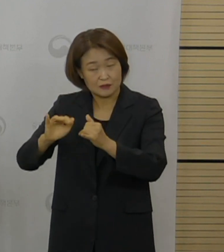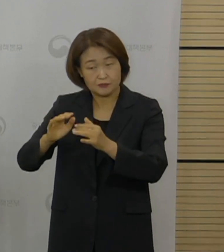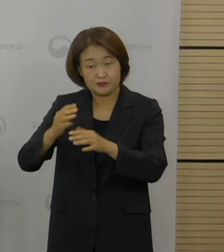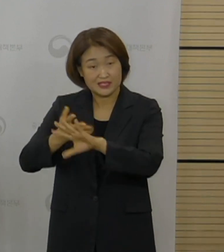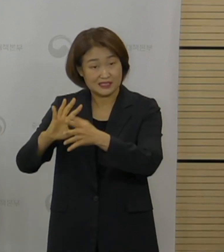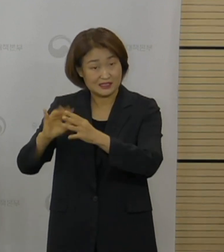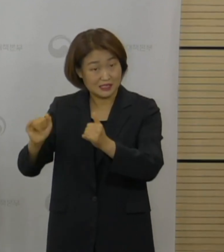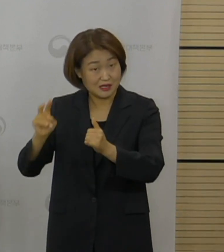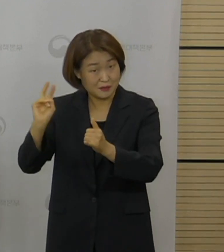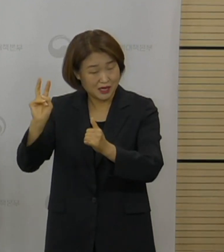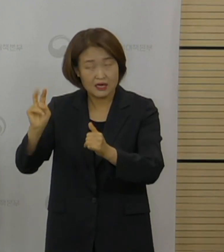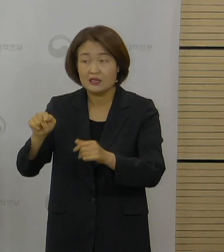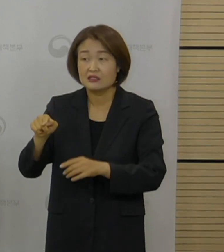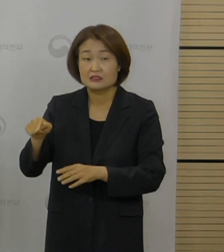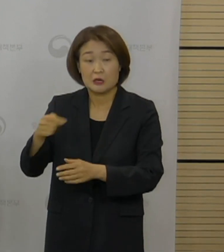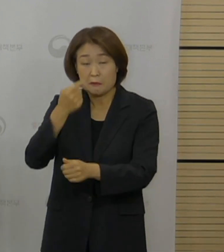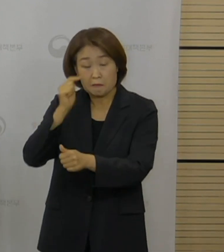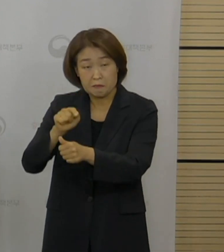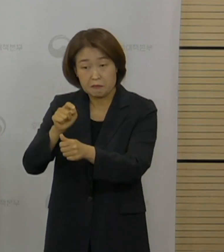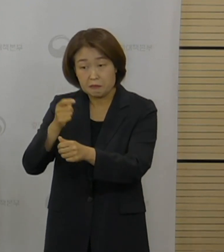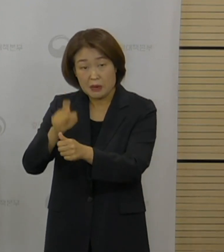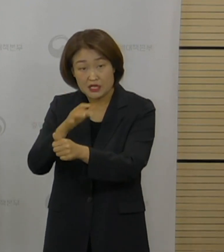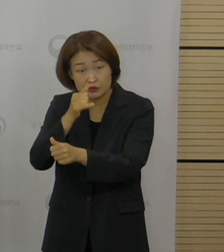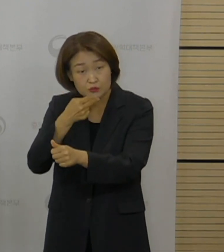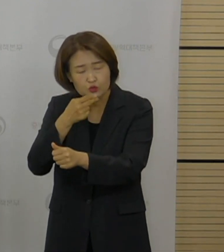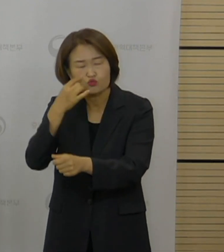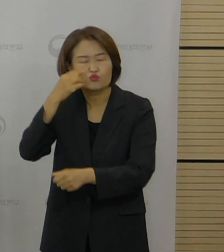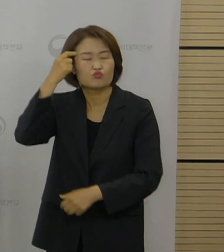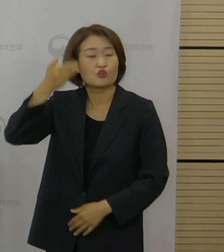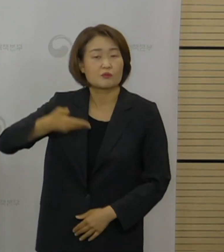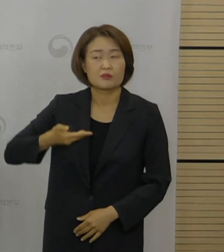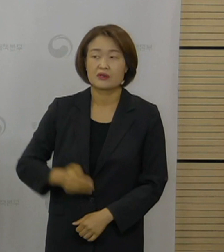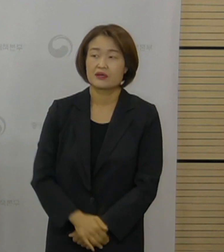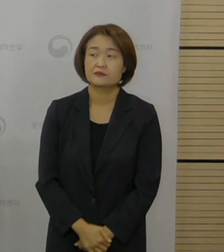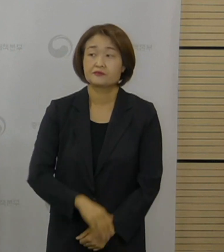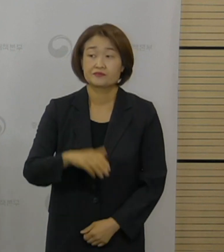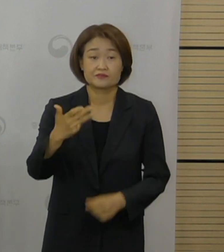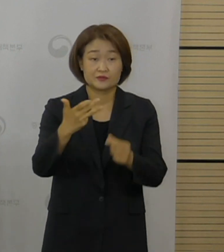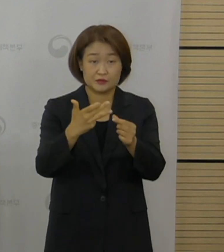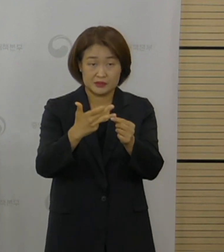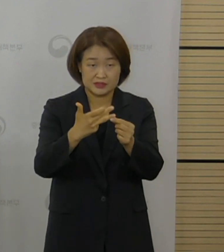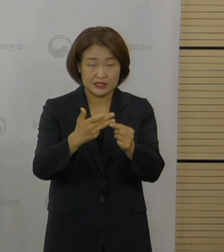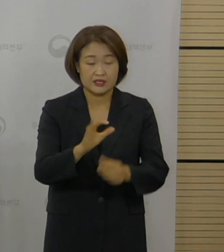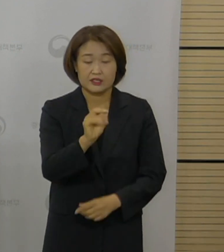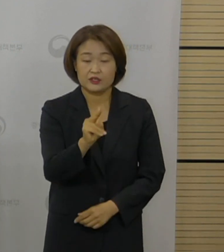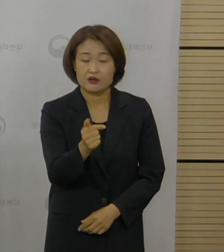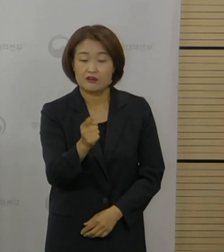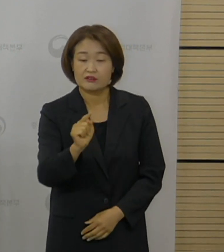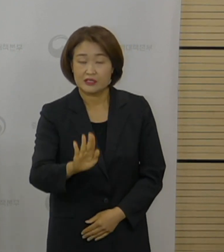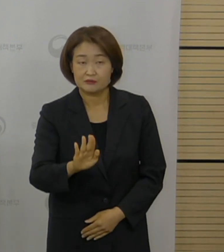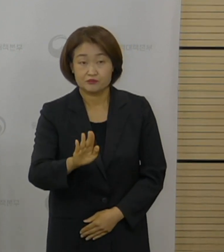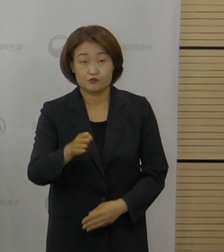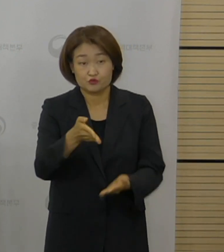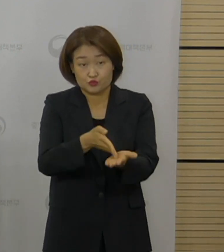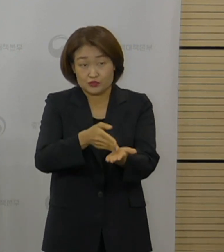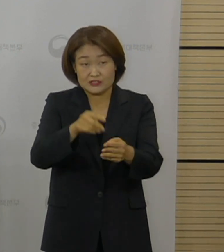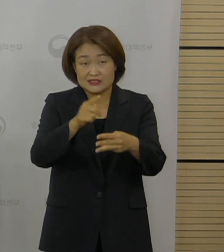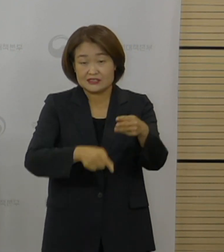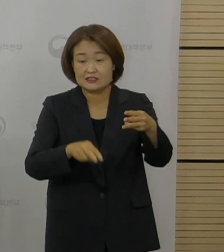궁금하다고 질문 주셨고 열여덟 번째 질문 주신 연합뉴스 신선미 기자님께서도